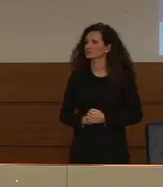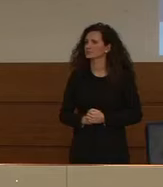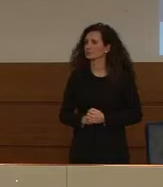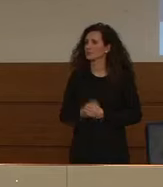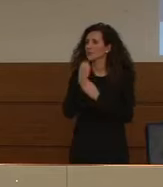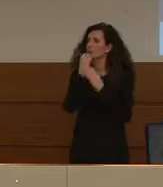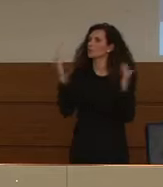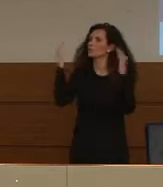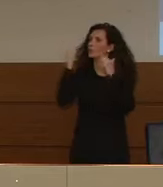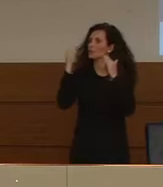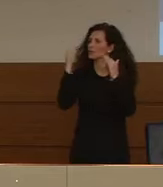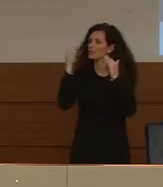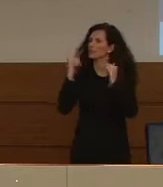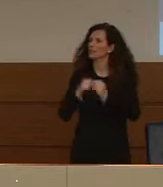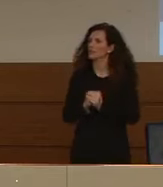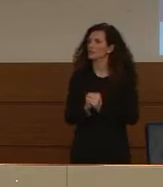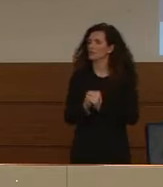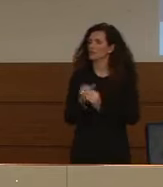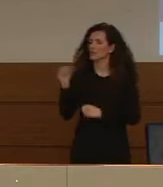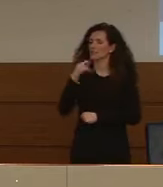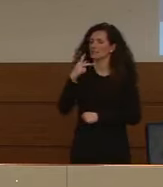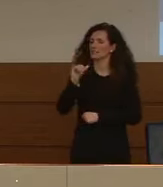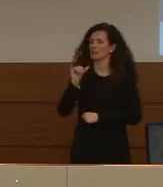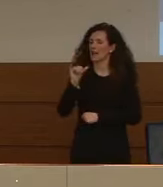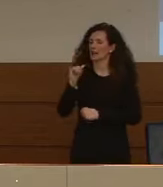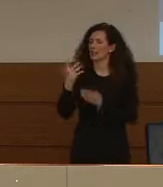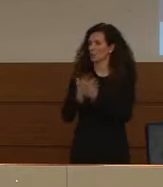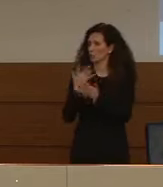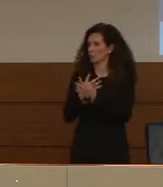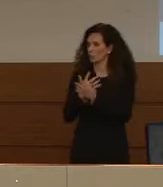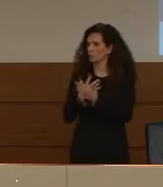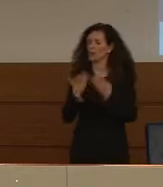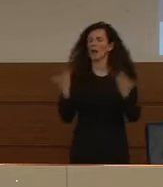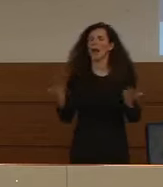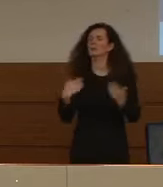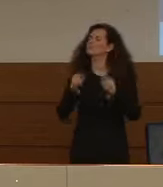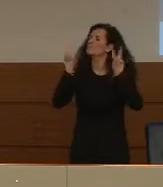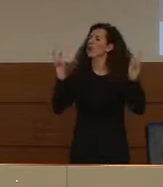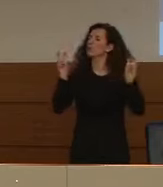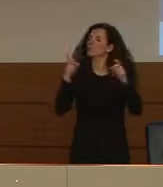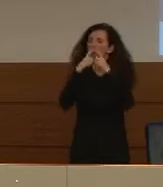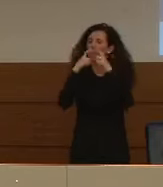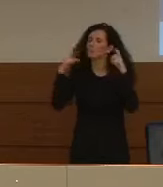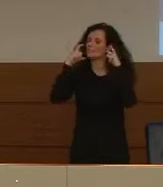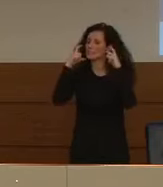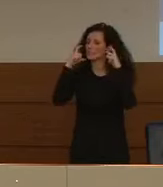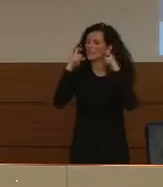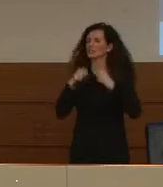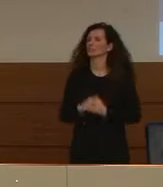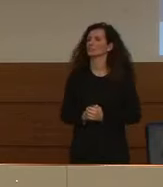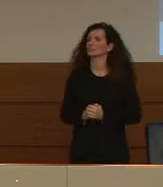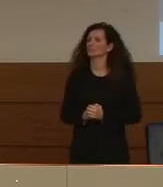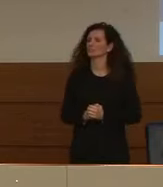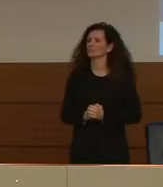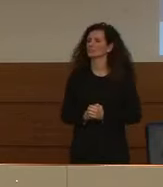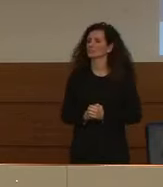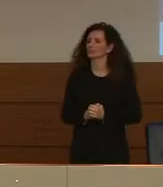Buonasera, Claudia Fugani per Fiscale News. Parliamo di mascherine. Allora,